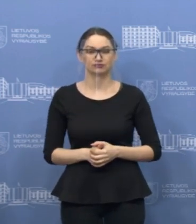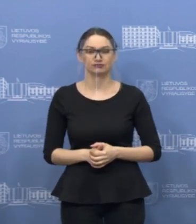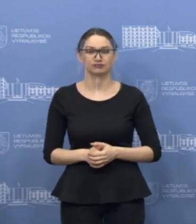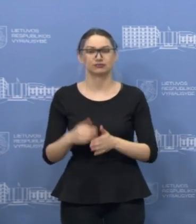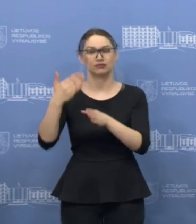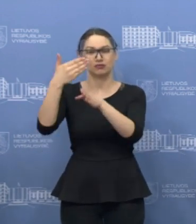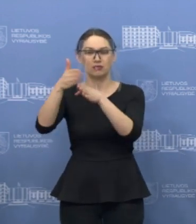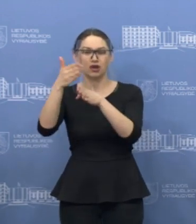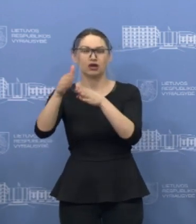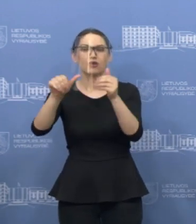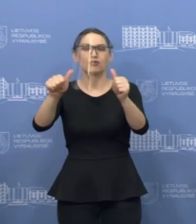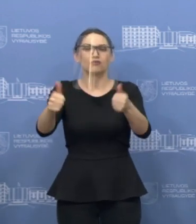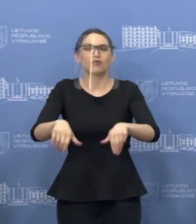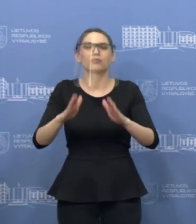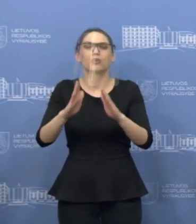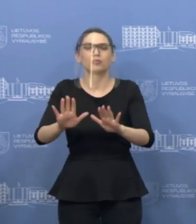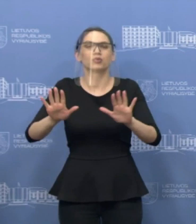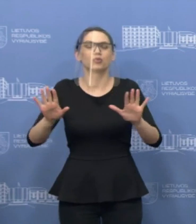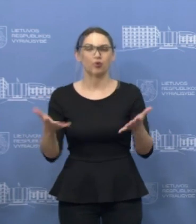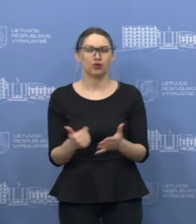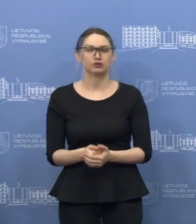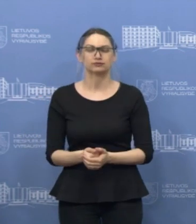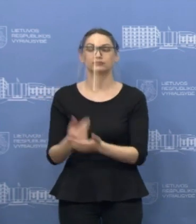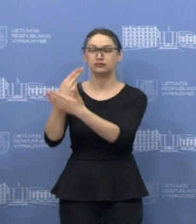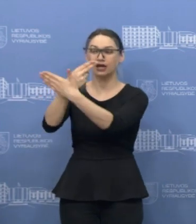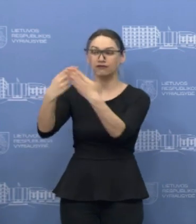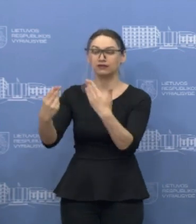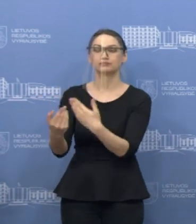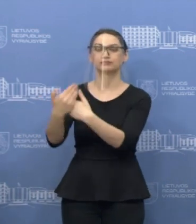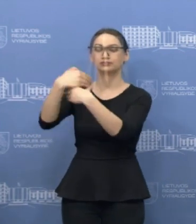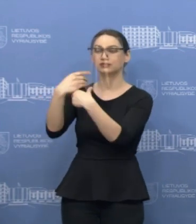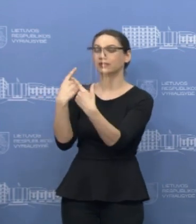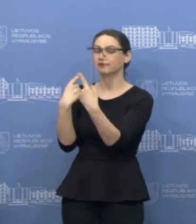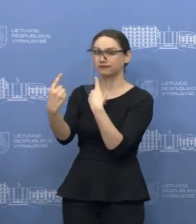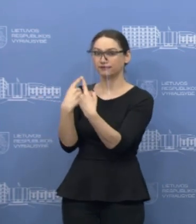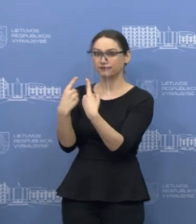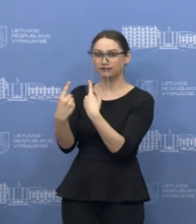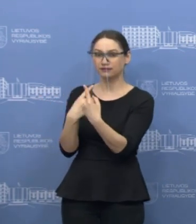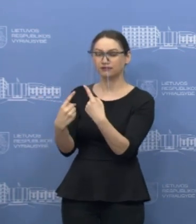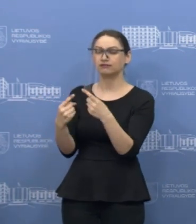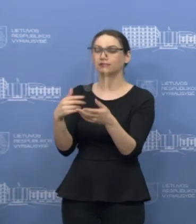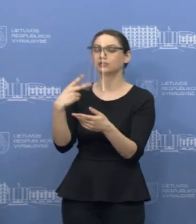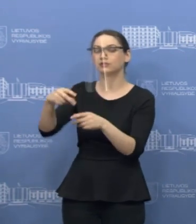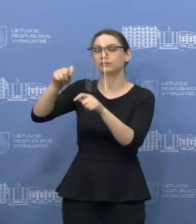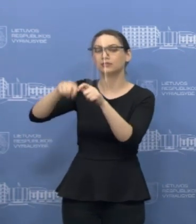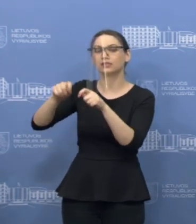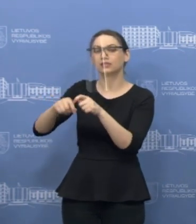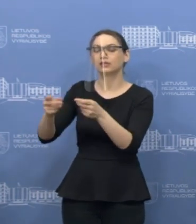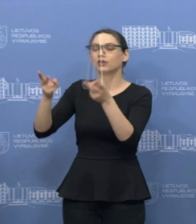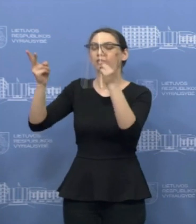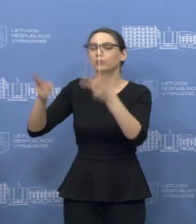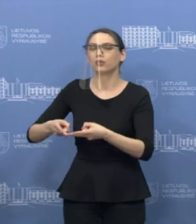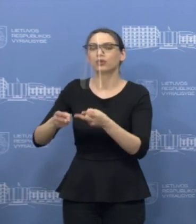planuojamas toksai, kad pasikalbėjus su įmonė turėtų būti nustatytas poreikis, kiek